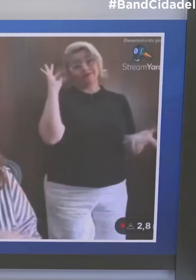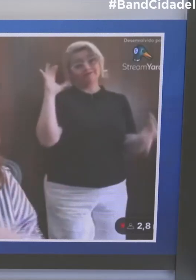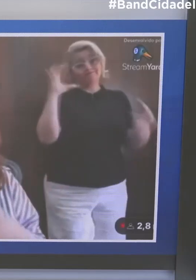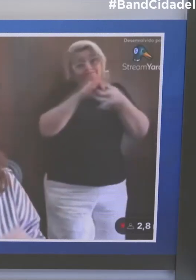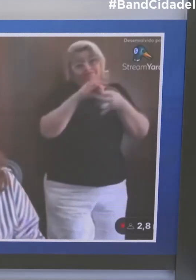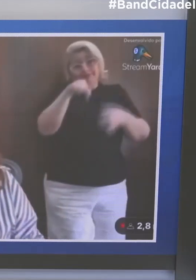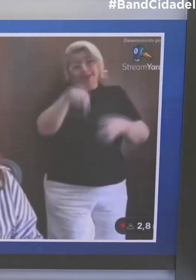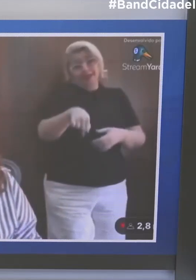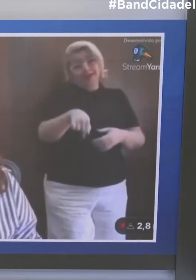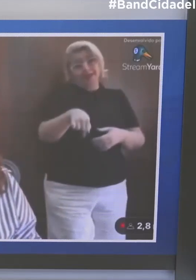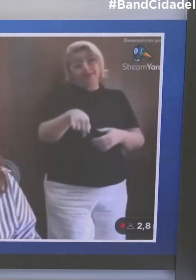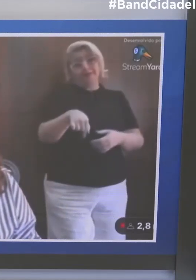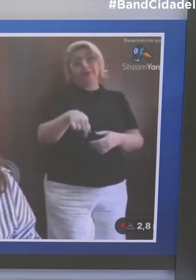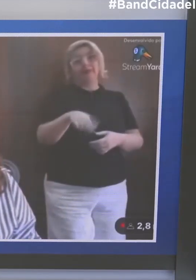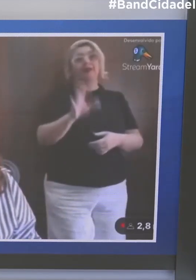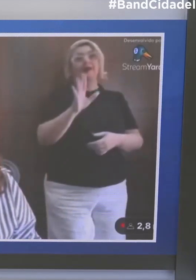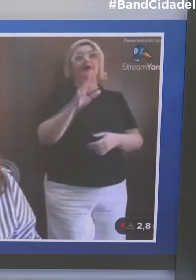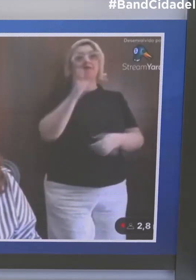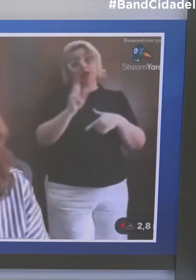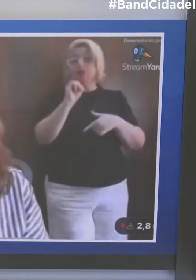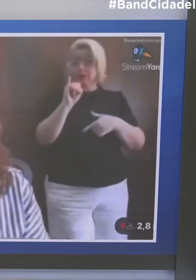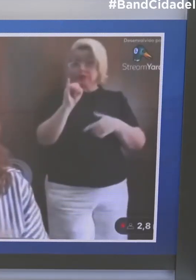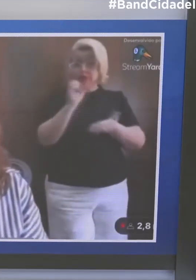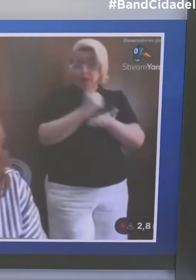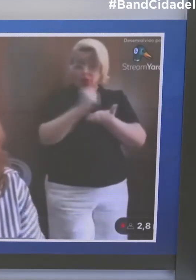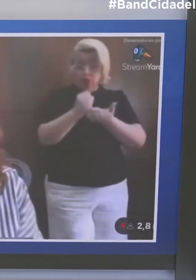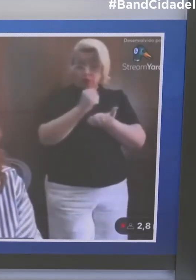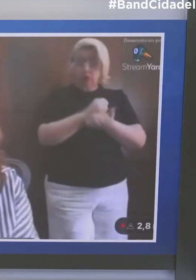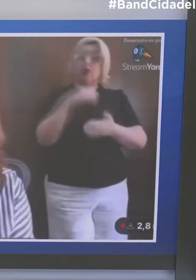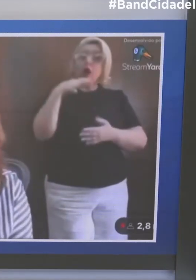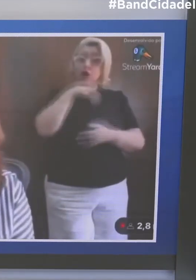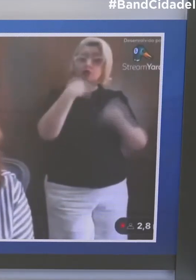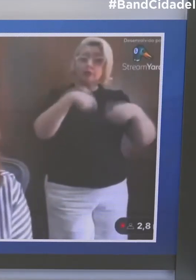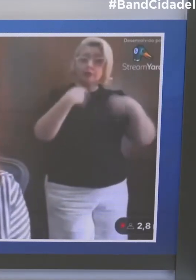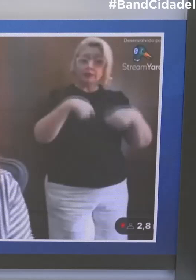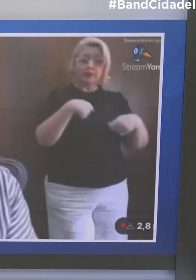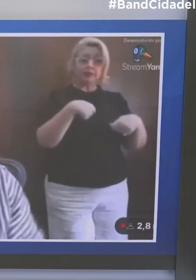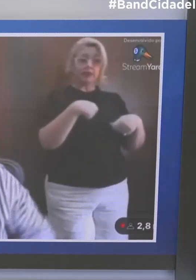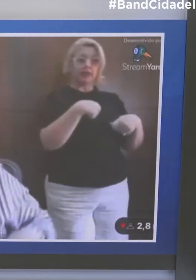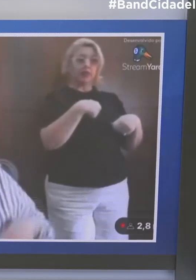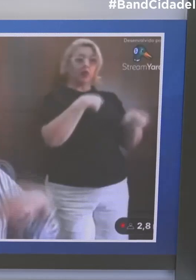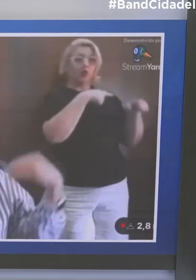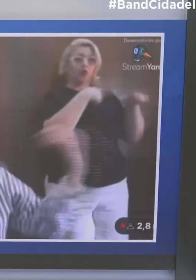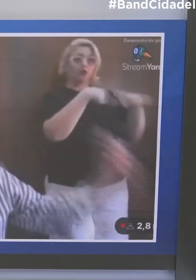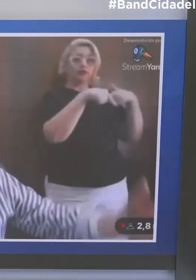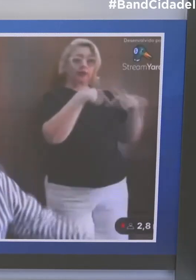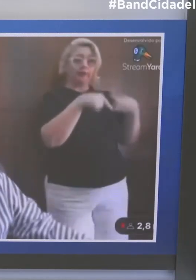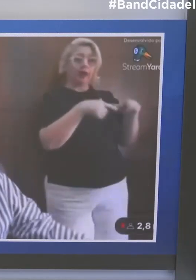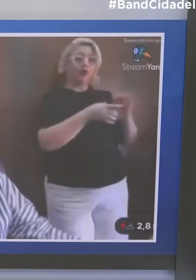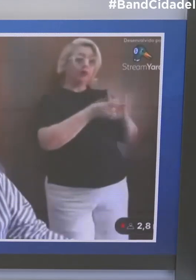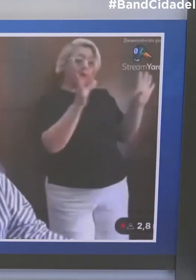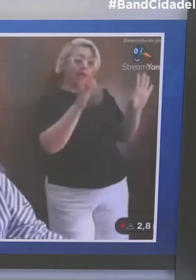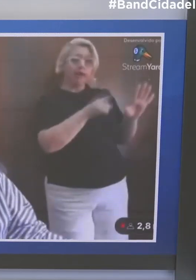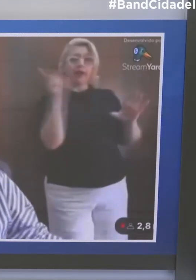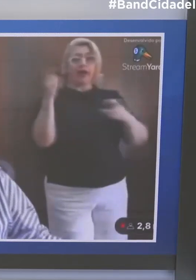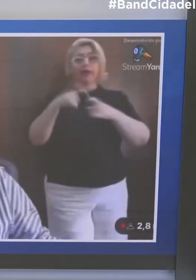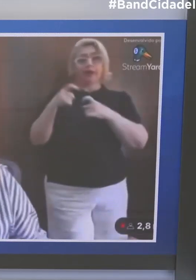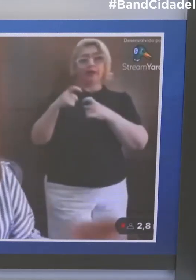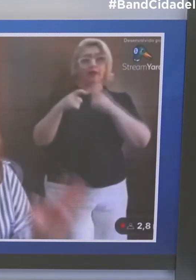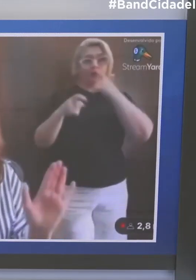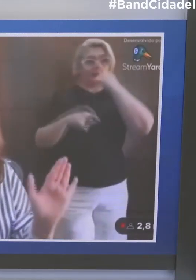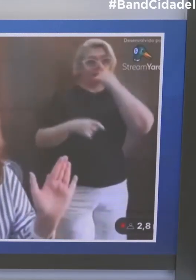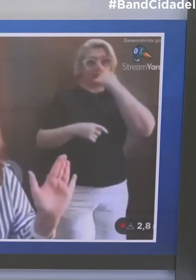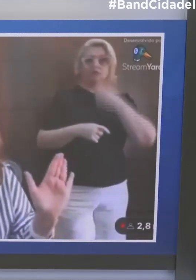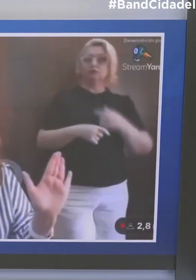sem necessidade de um corte de ponto, sem necessidade de prejuízos por conta disso, nós estamos no fim. Agora,